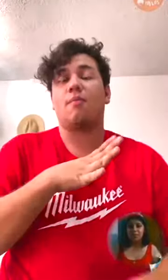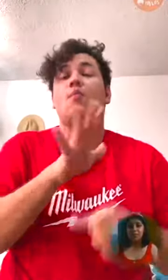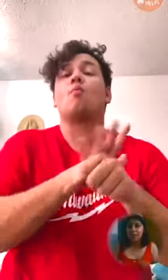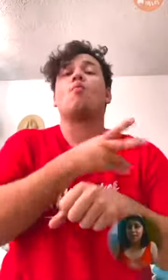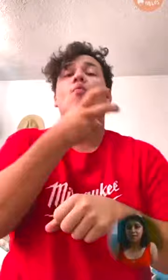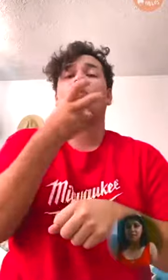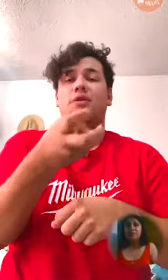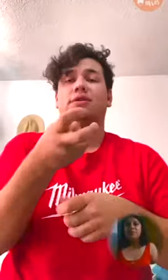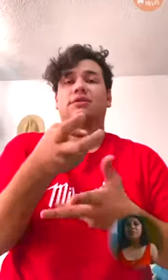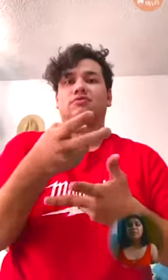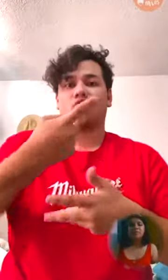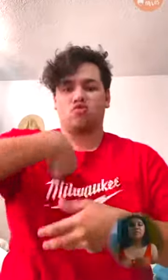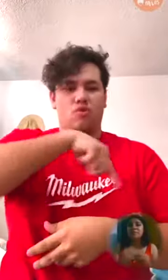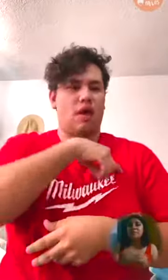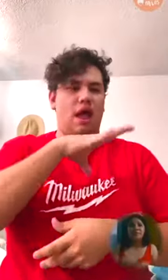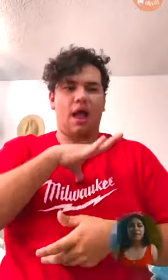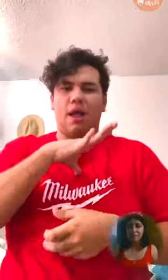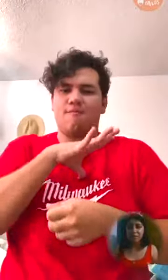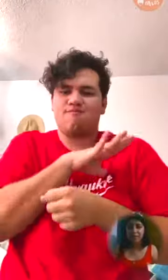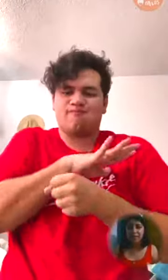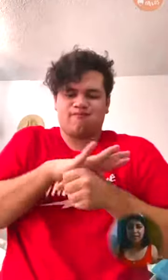Por tanto, nosotros estamos llenos de maldad.